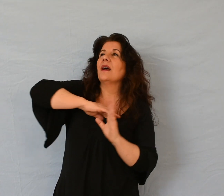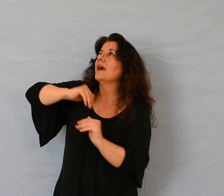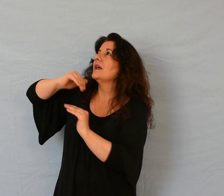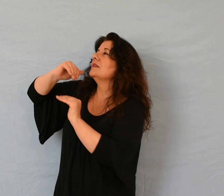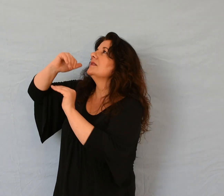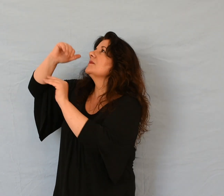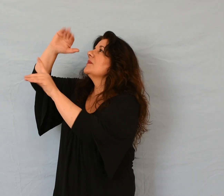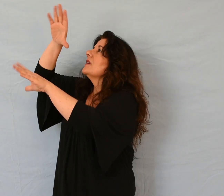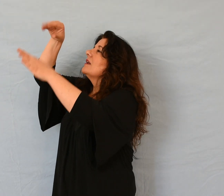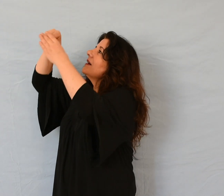est en toi.